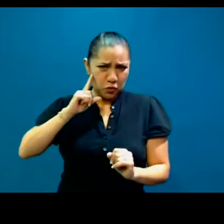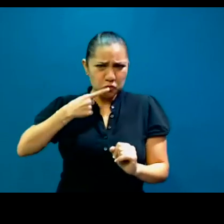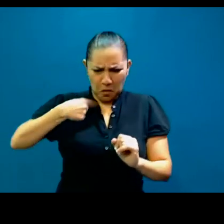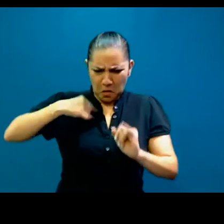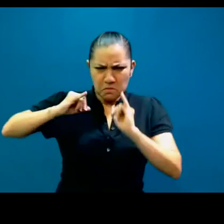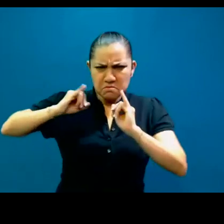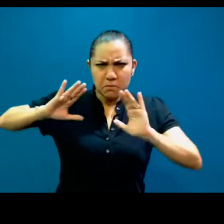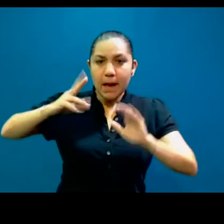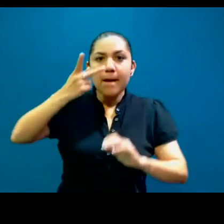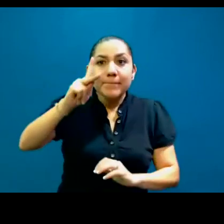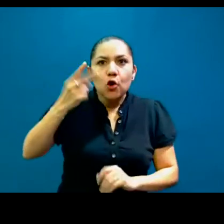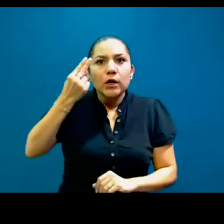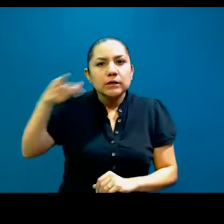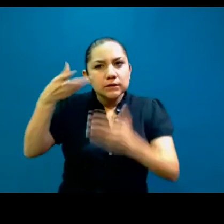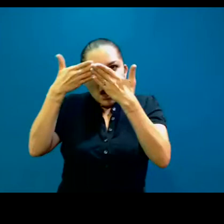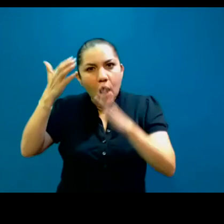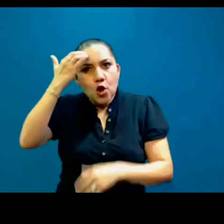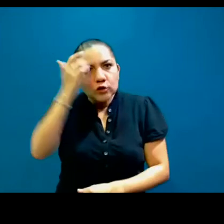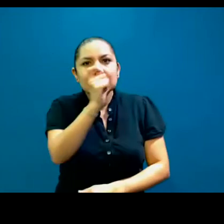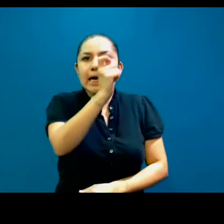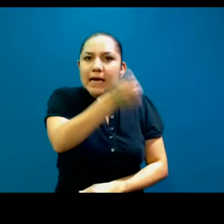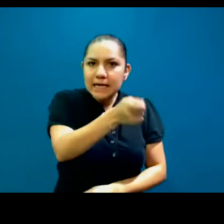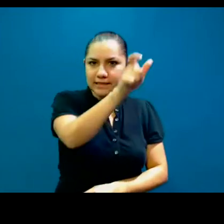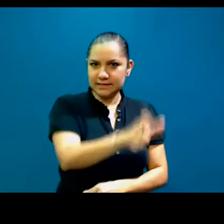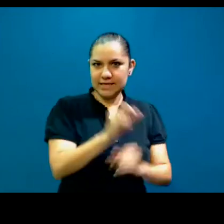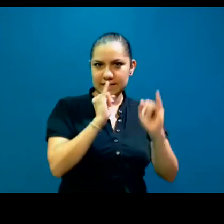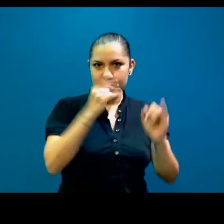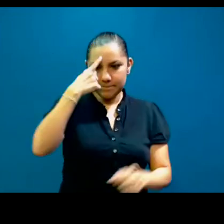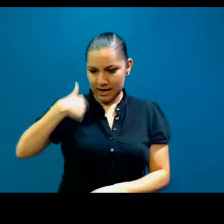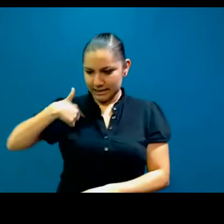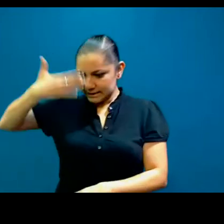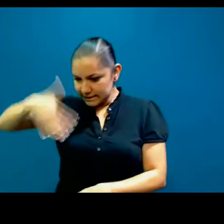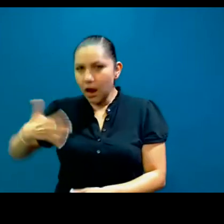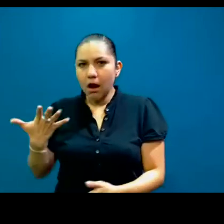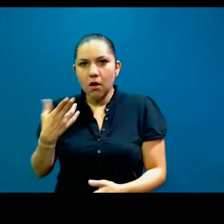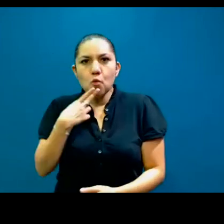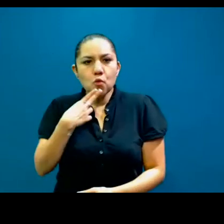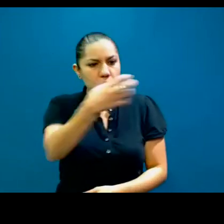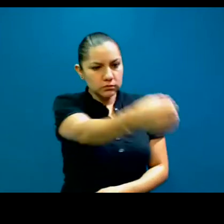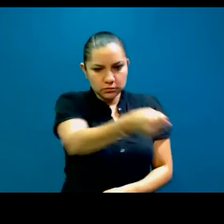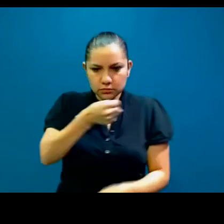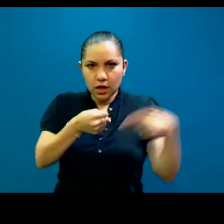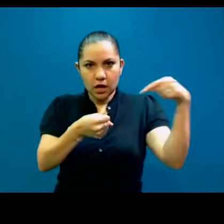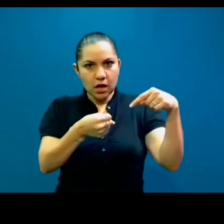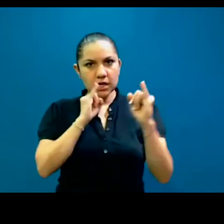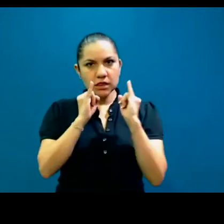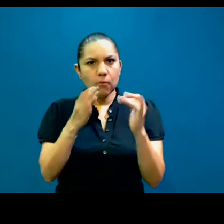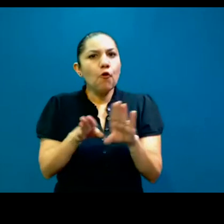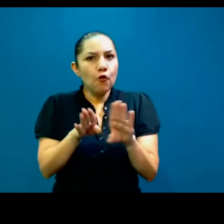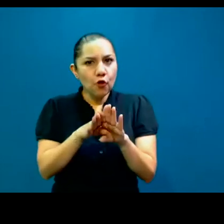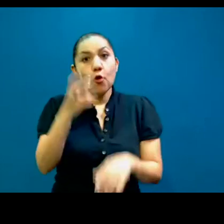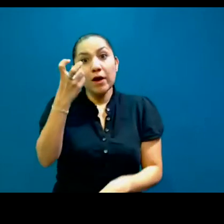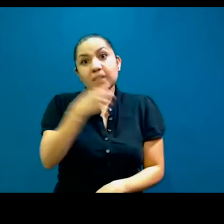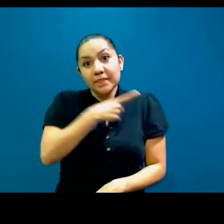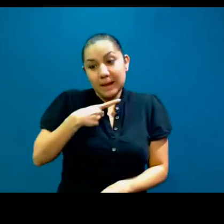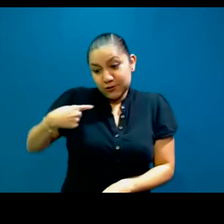es un intérprete les ayuda, porque les ayuda a saber cómo utilizar un intérprete. También es una educación en dos vías, una educación para